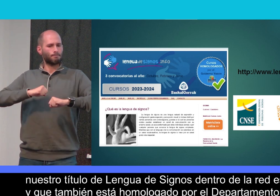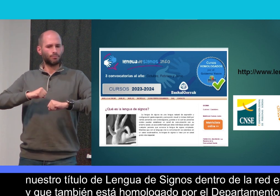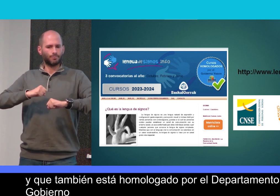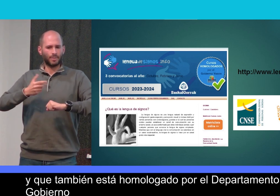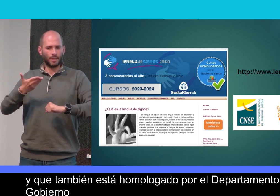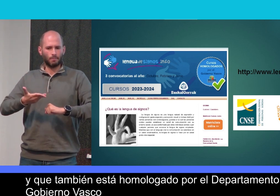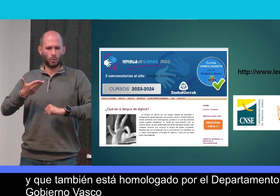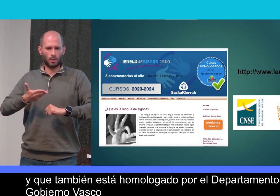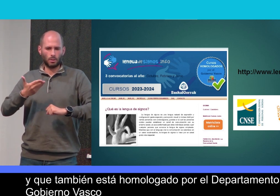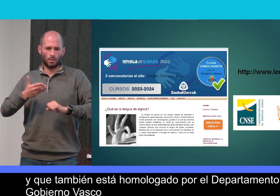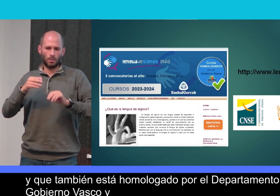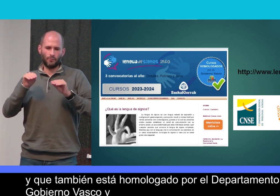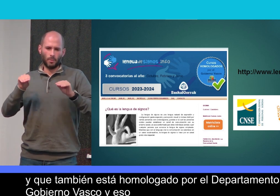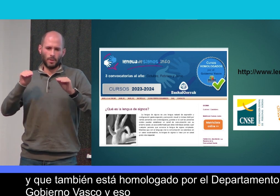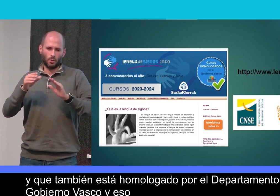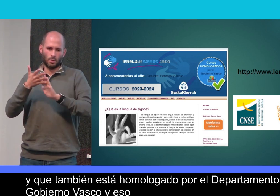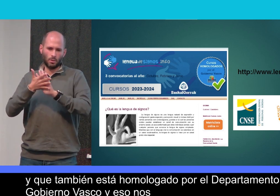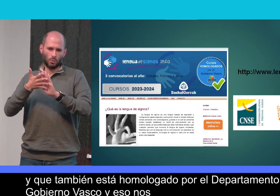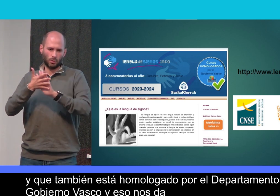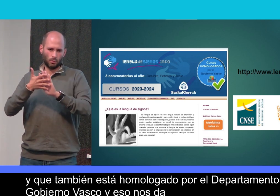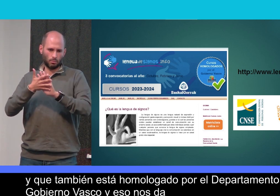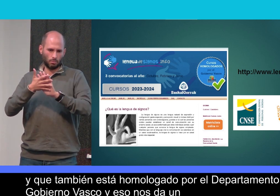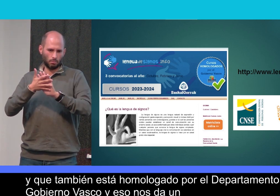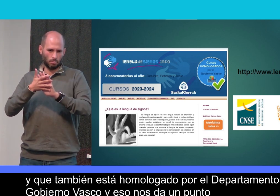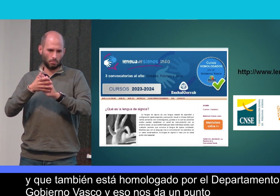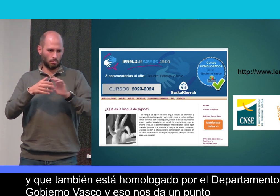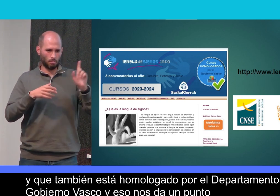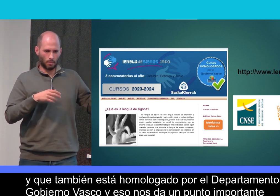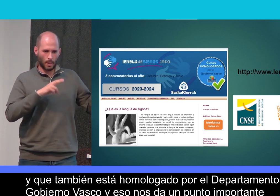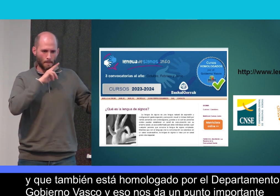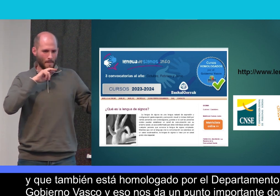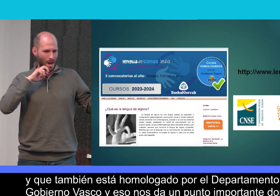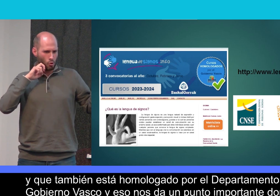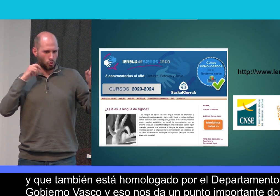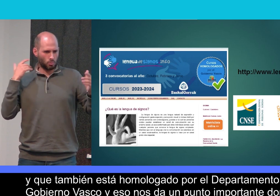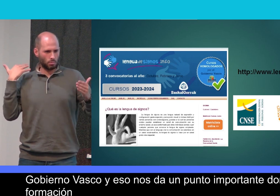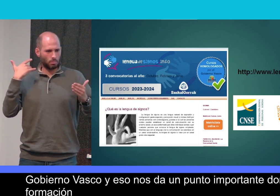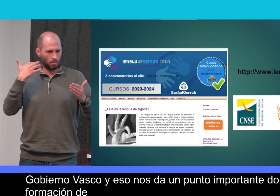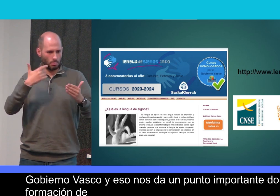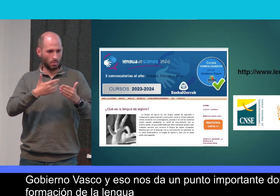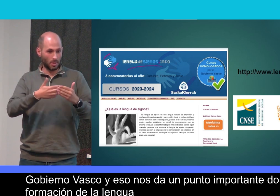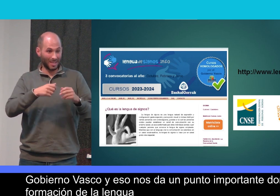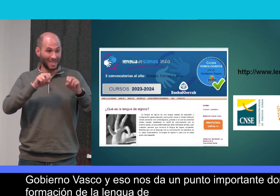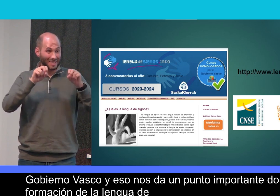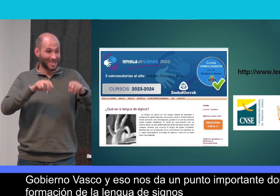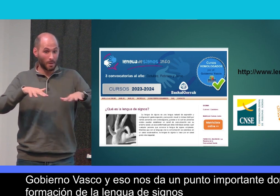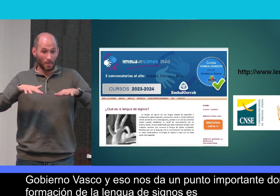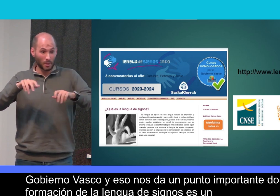Y eso nos da un punto importante donde la formación de la lengua de signos es un valor esencial.